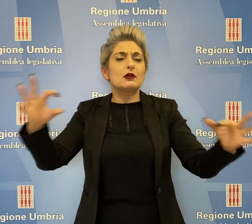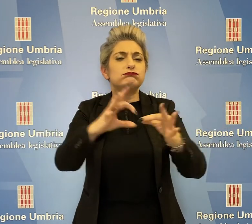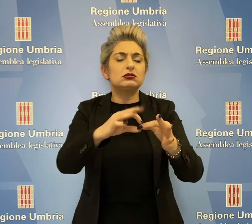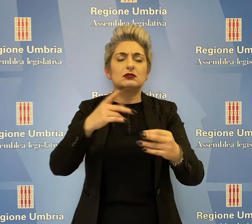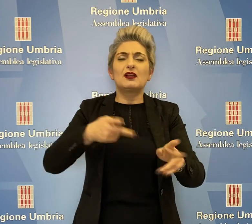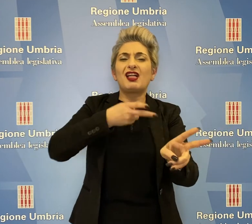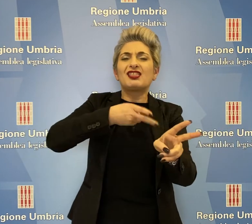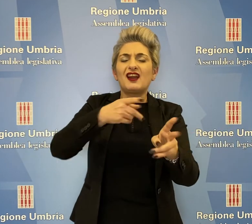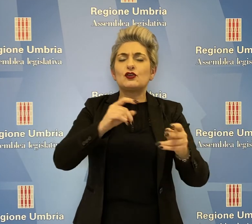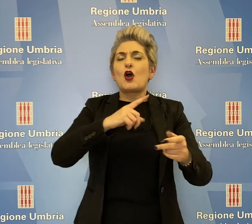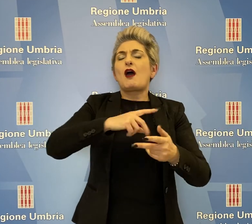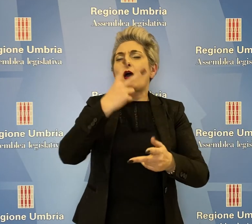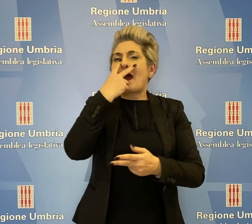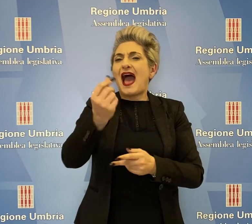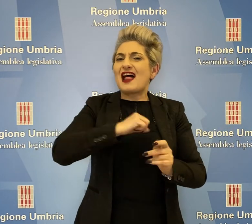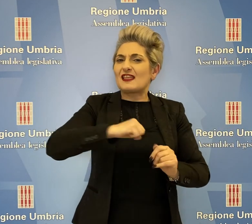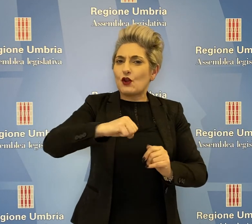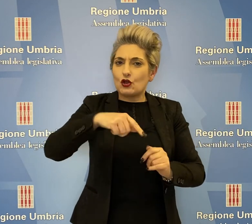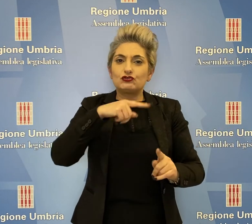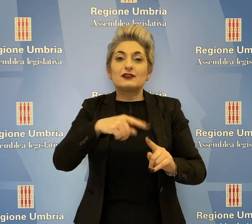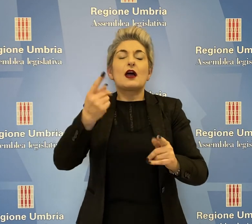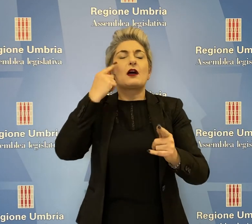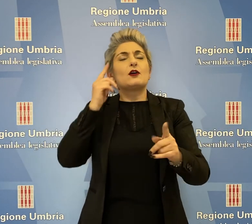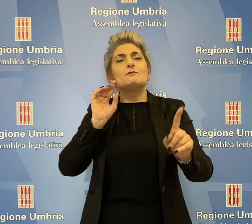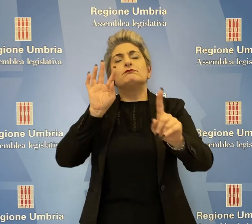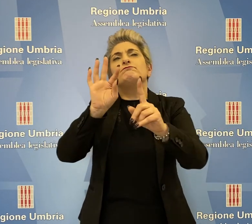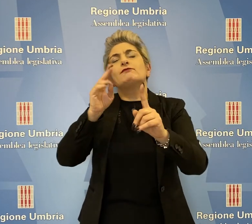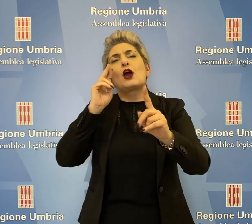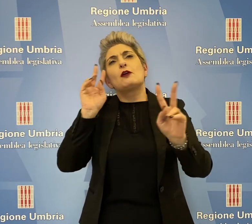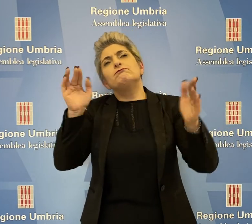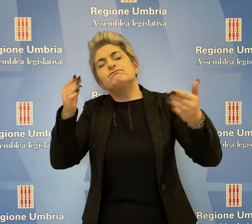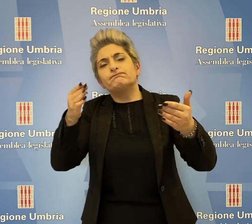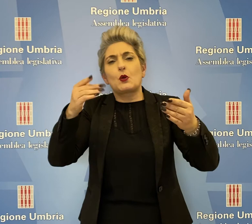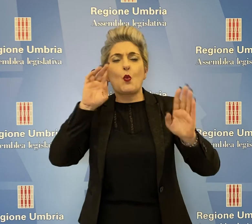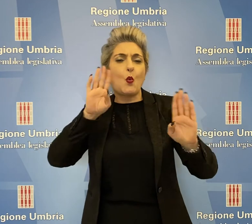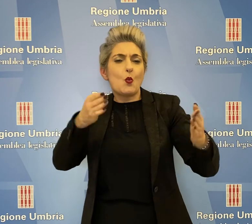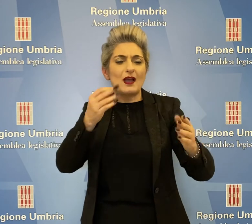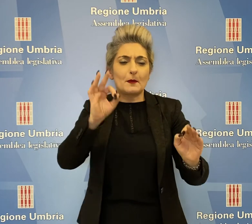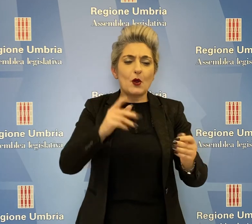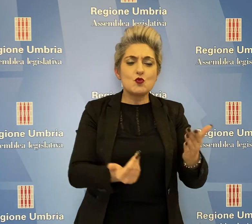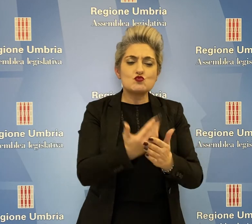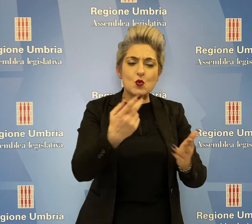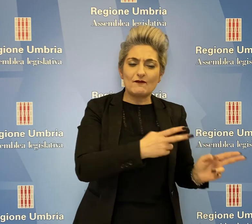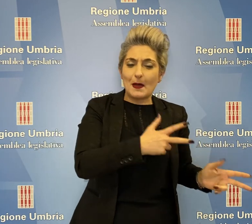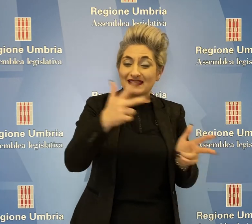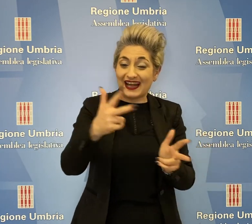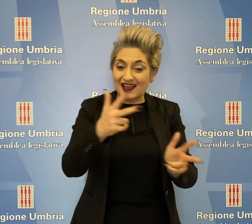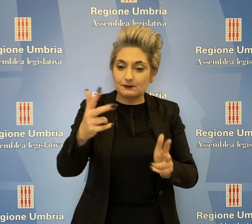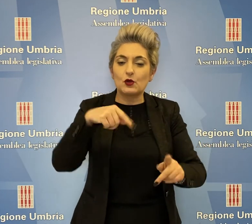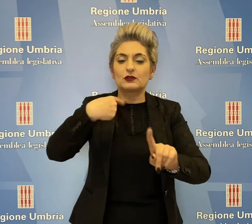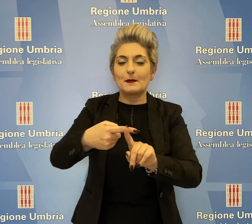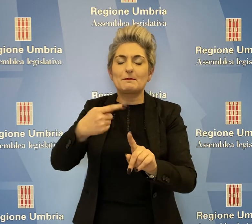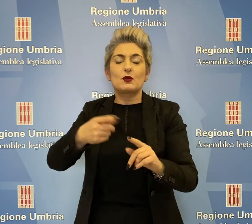con l'alta velocità dei treni, anche nell'ottica del nuovo quadro relativo ai trasporti e delle risorse del recovery plan.